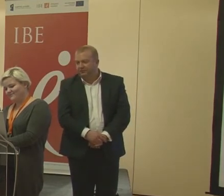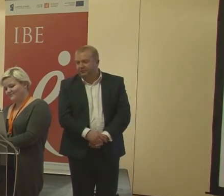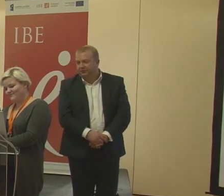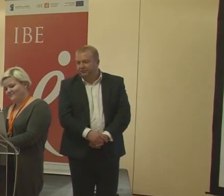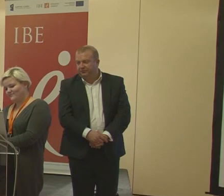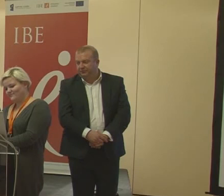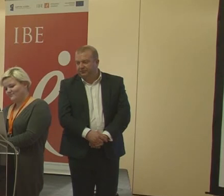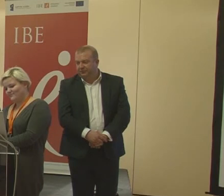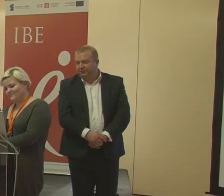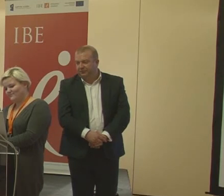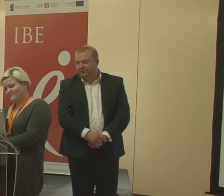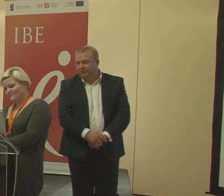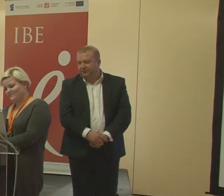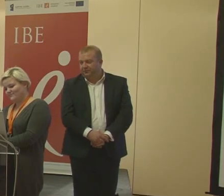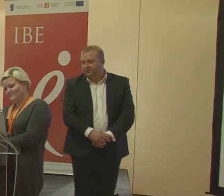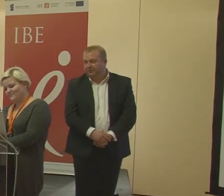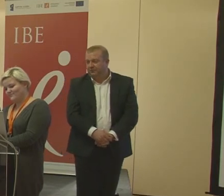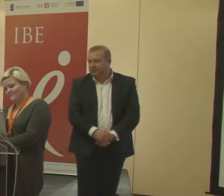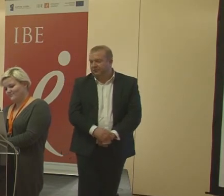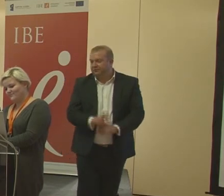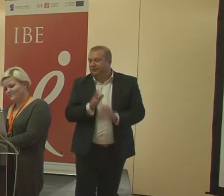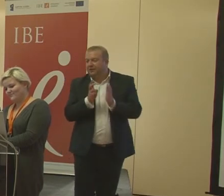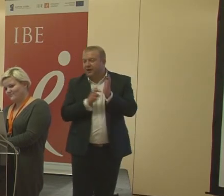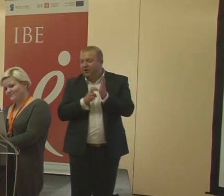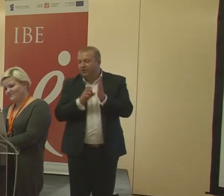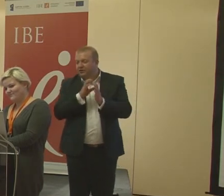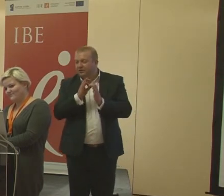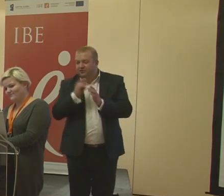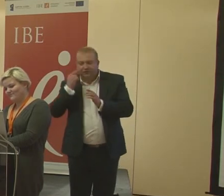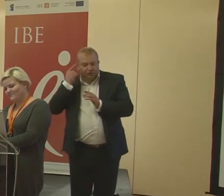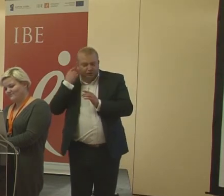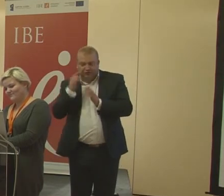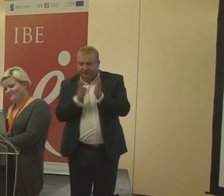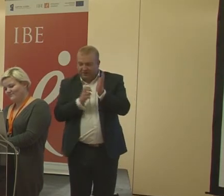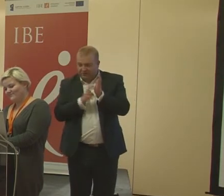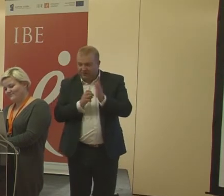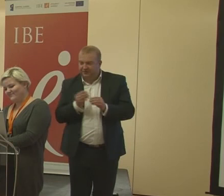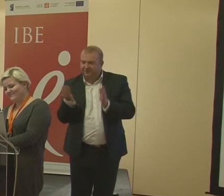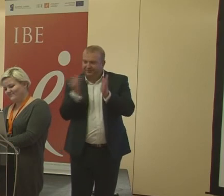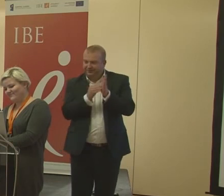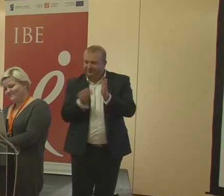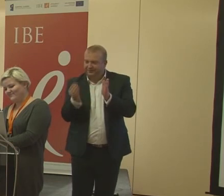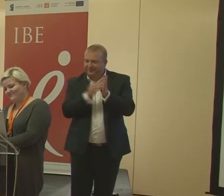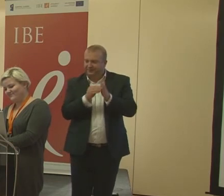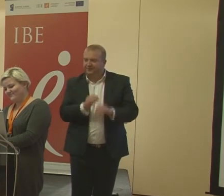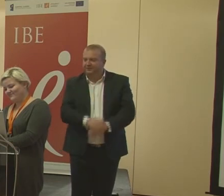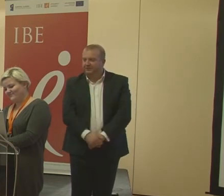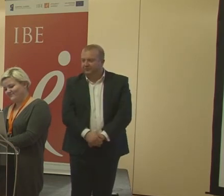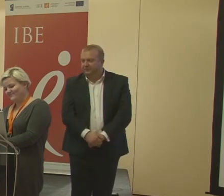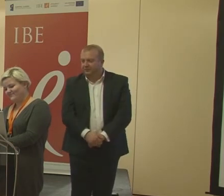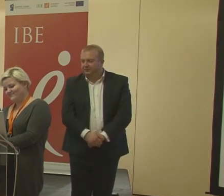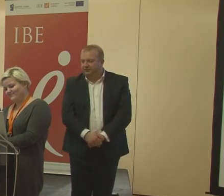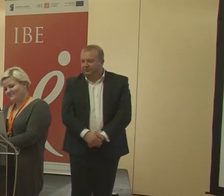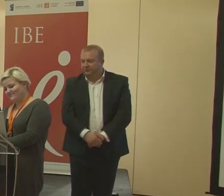No i czegoś mi jeszcze na tej głowie zabrało? ty, uszy. No, usze. Świetnie. Kto